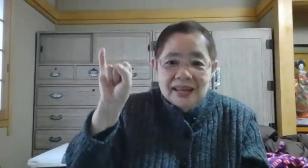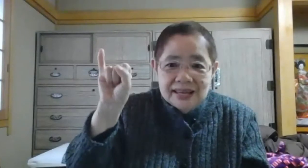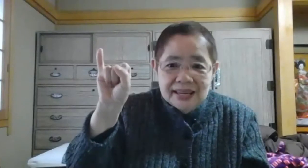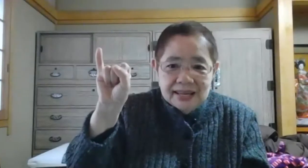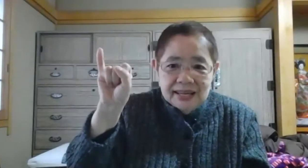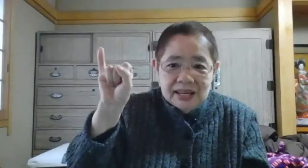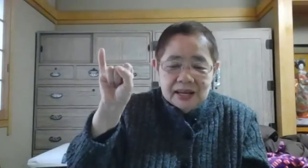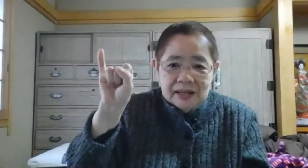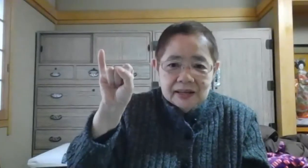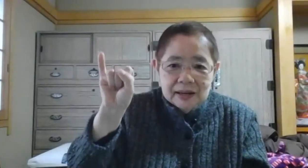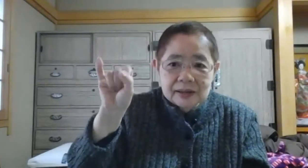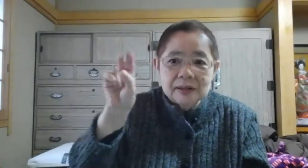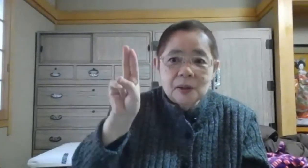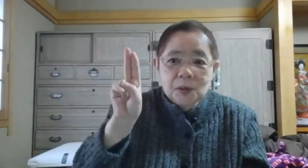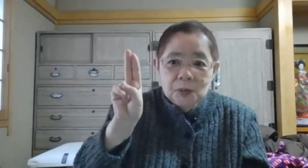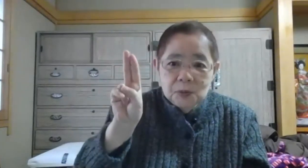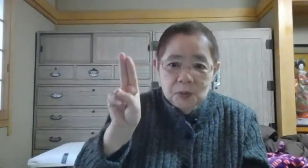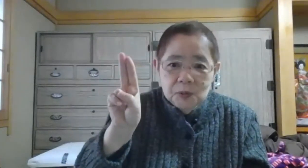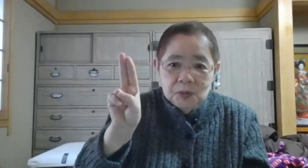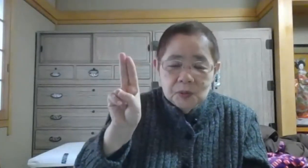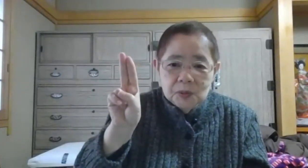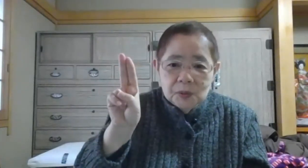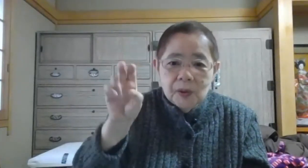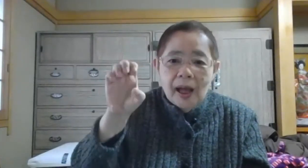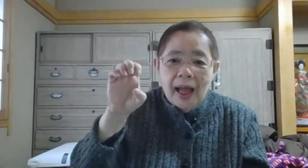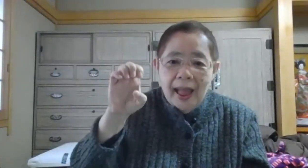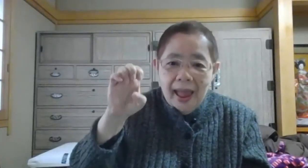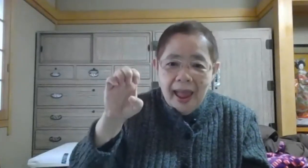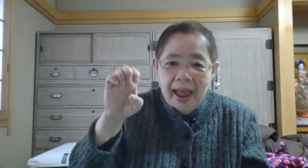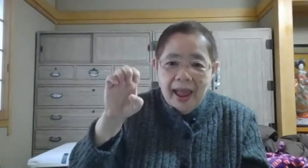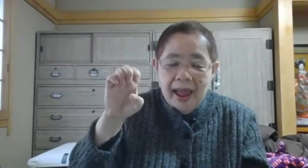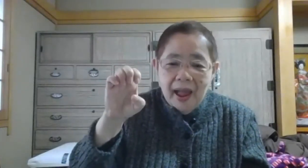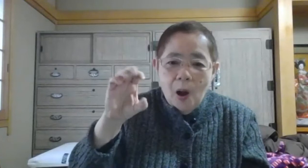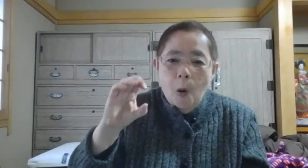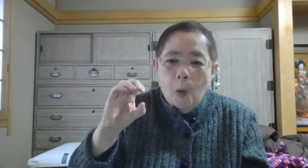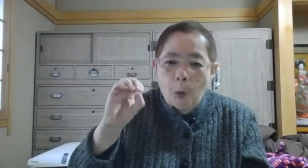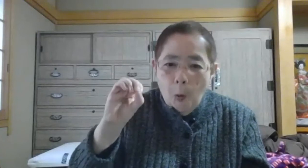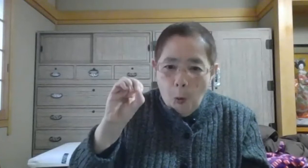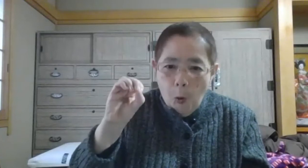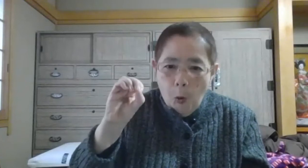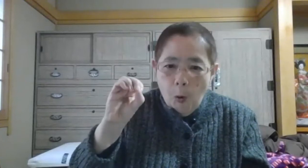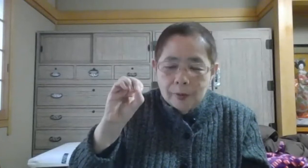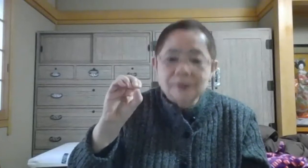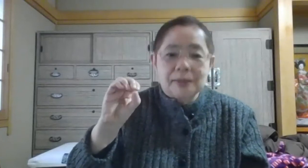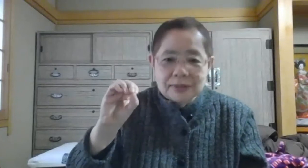いいえおとなります